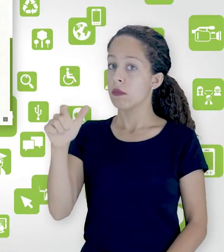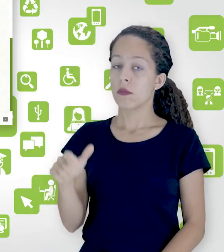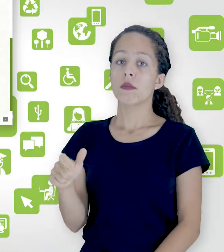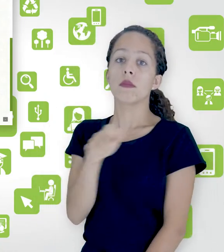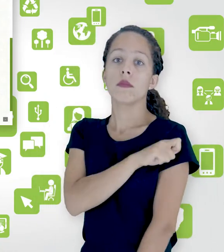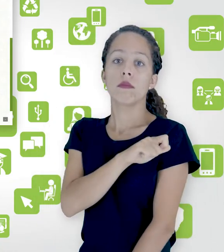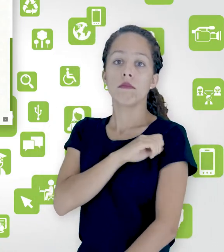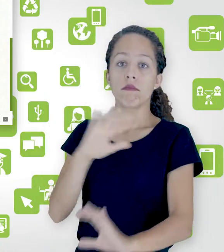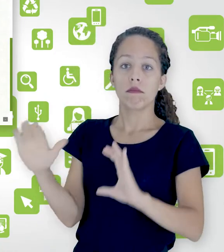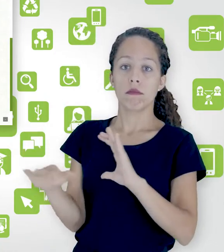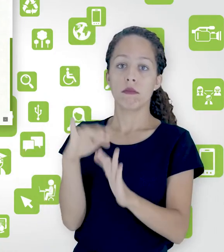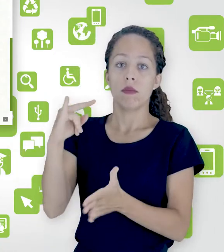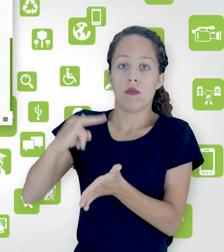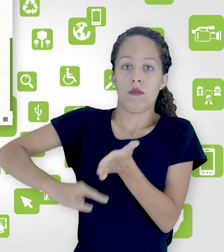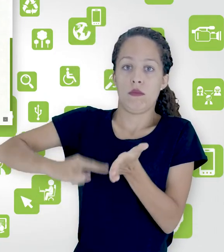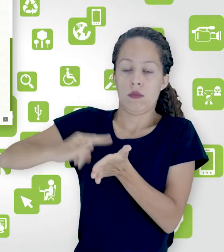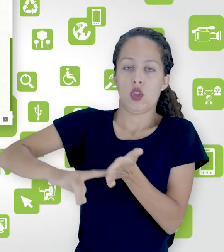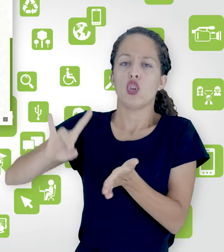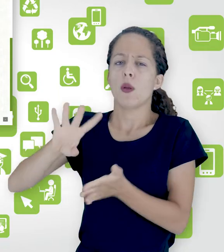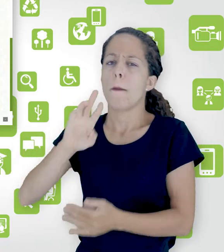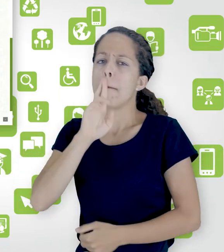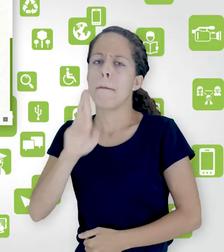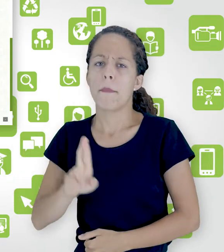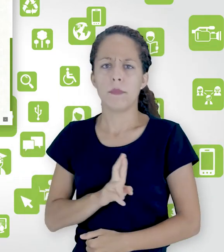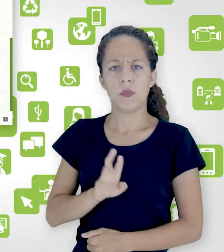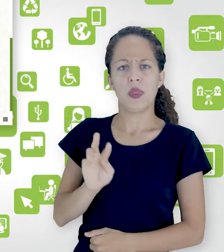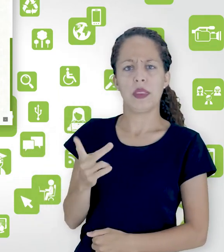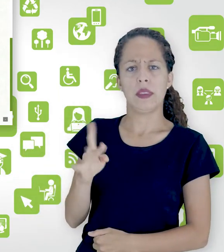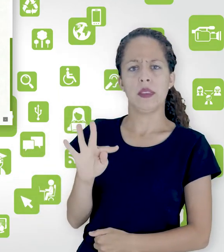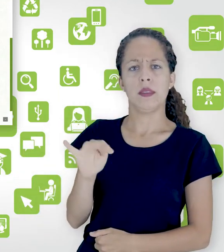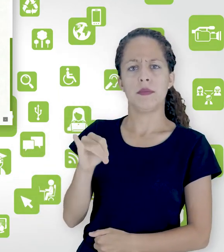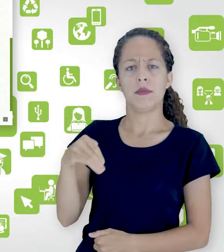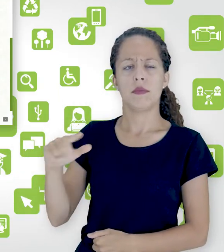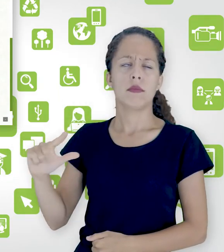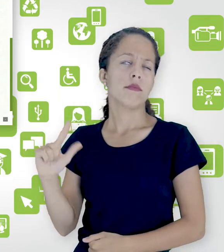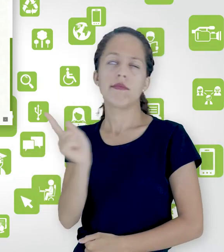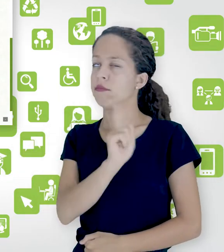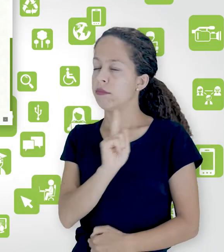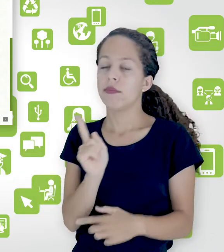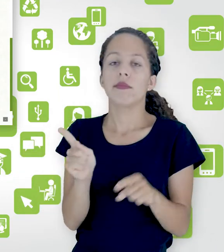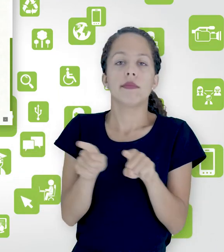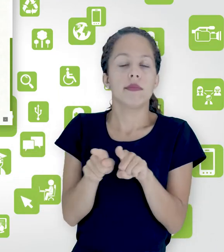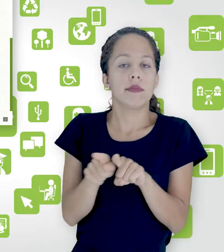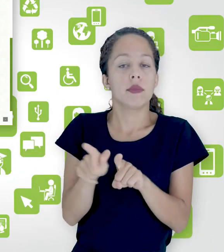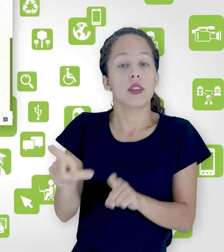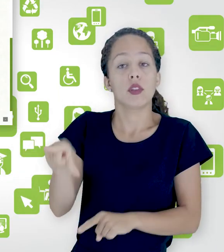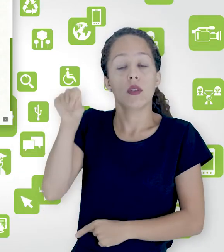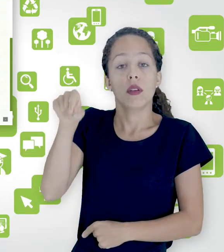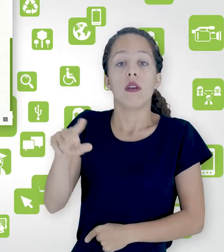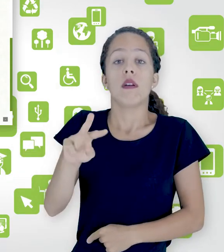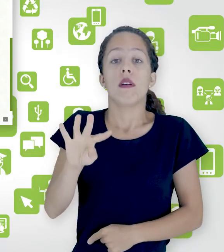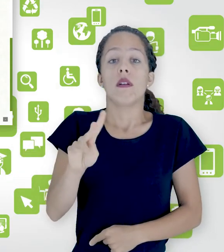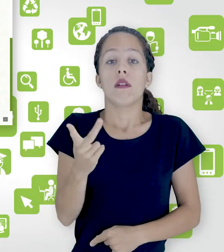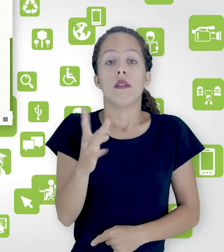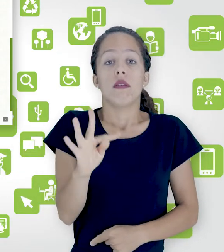arquivos e não só responda por HTML. Então você pode selecionar HTML como seletor de